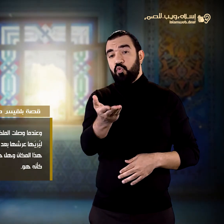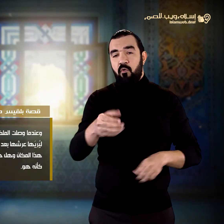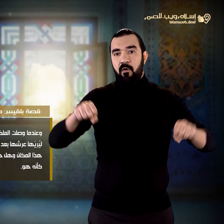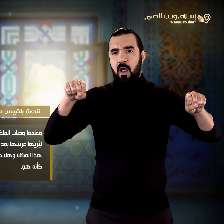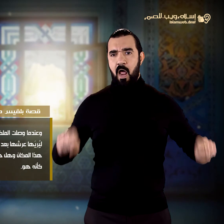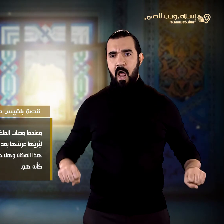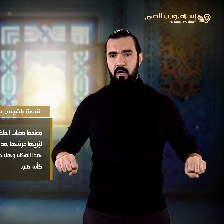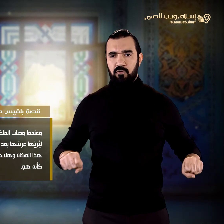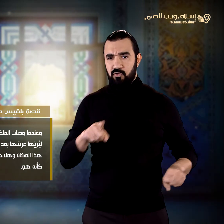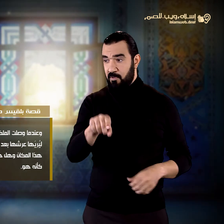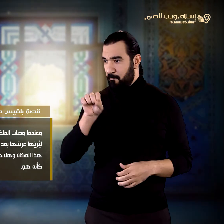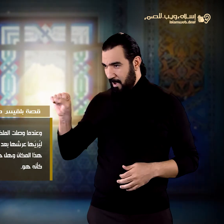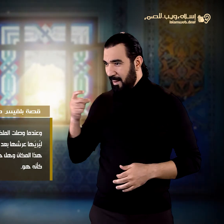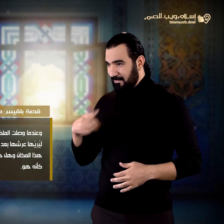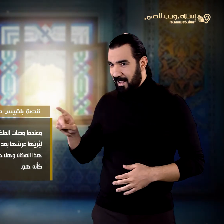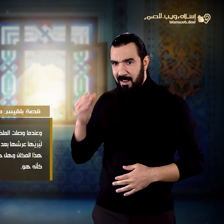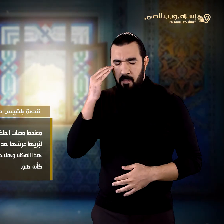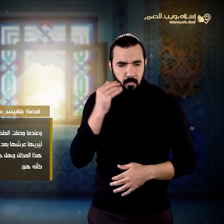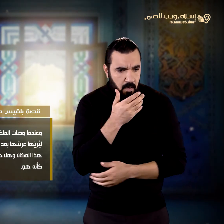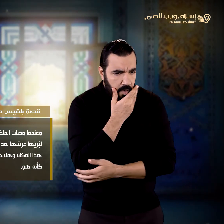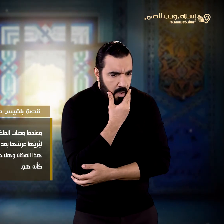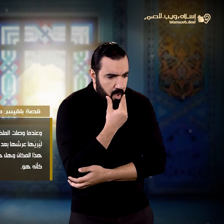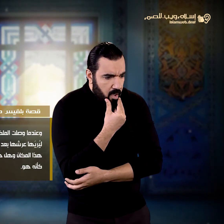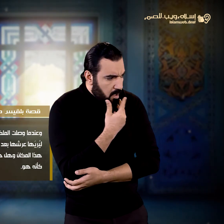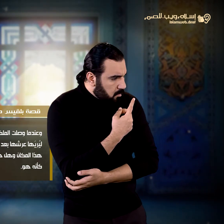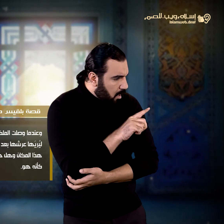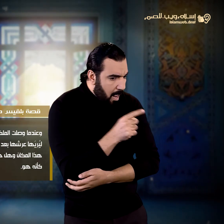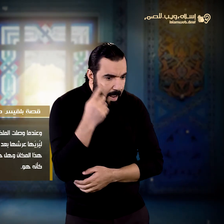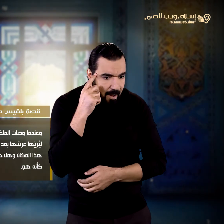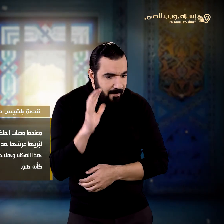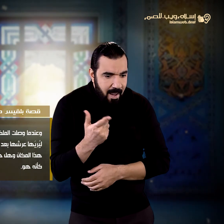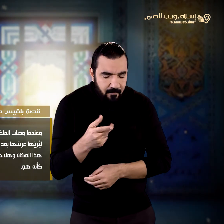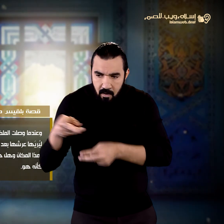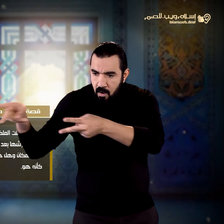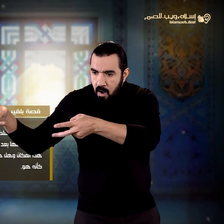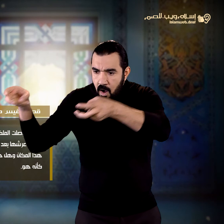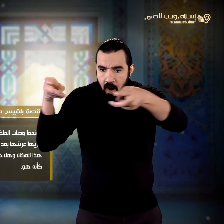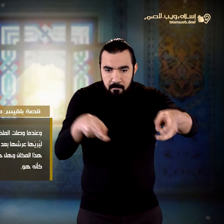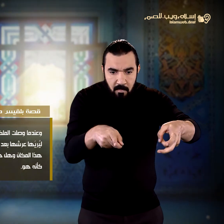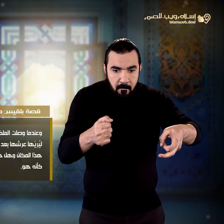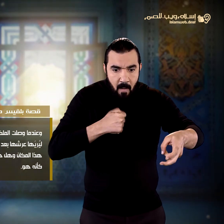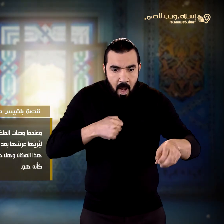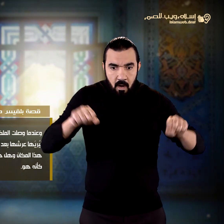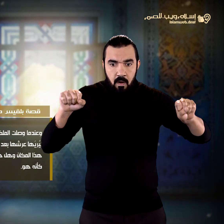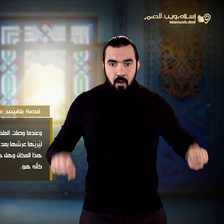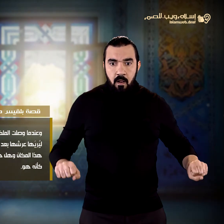عرشها بعد التغيير فوقفت حائرة كيف وصل عرشها إلى هذا المكان